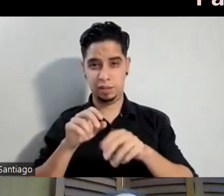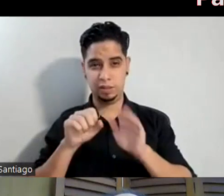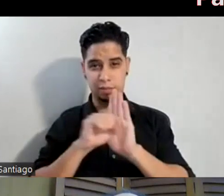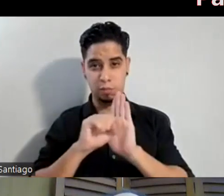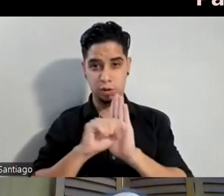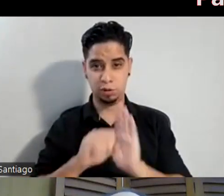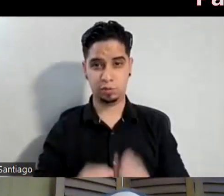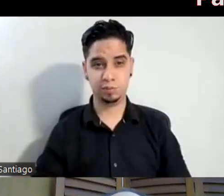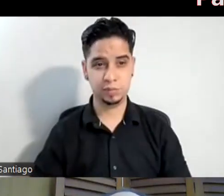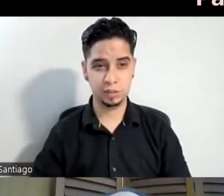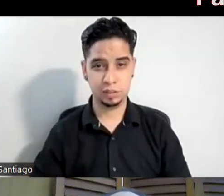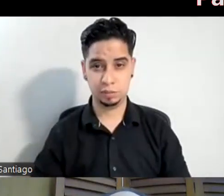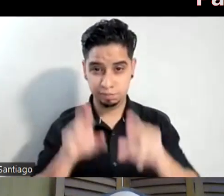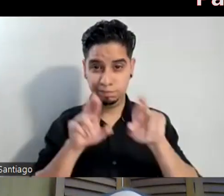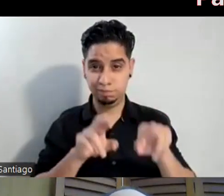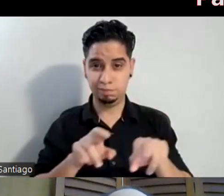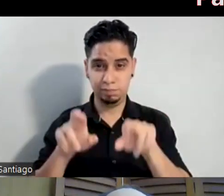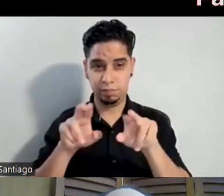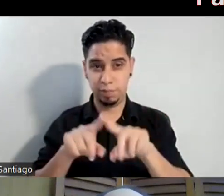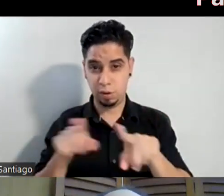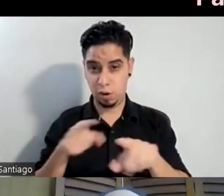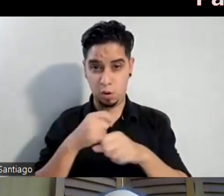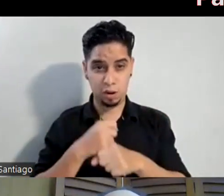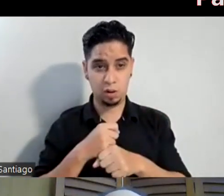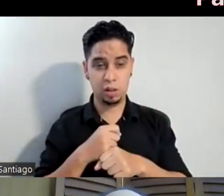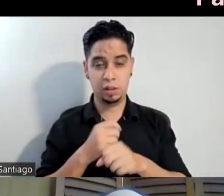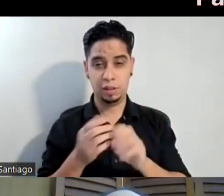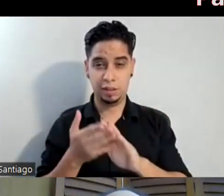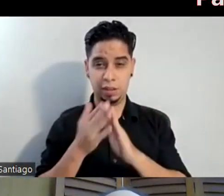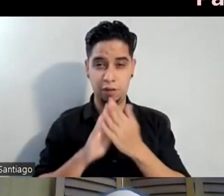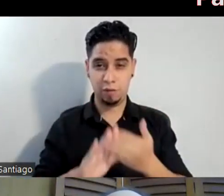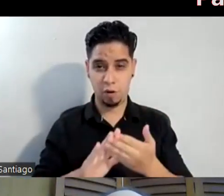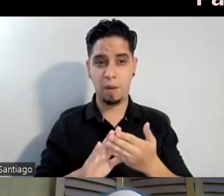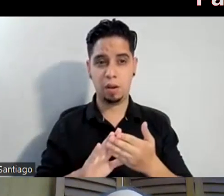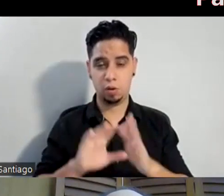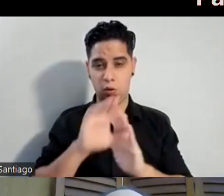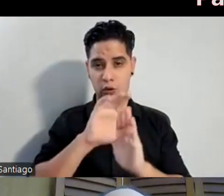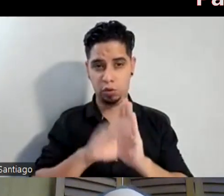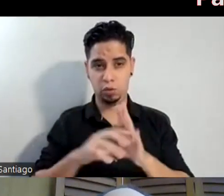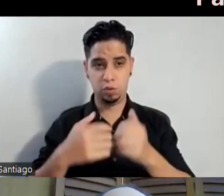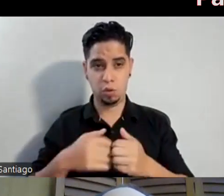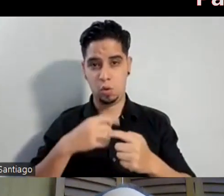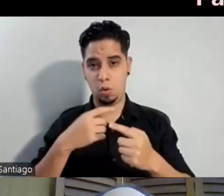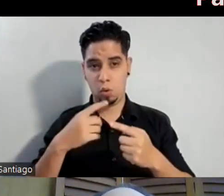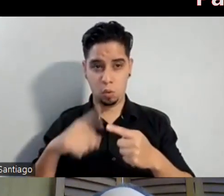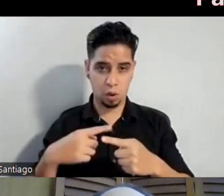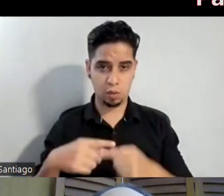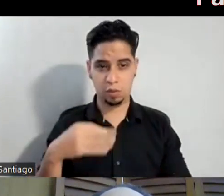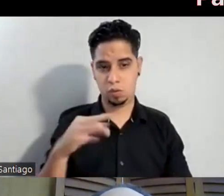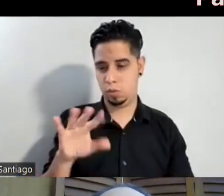cuando ese símbolo que él creó se convierte en el código industrial en 1988 en Estados Unidos. Pero que se